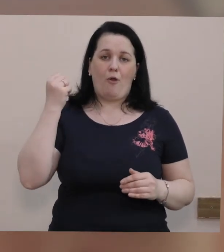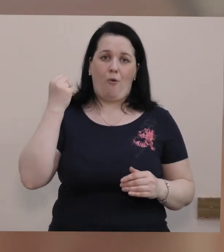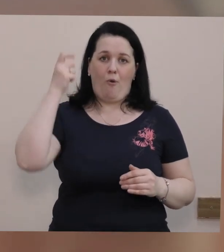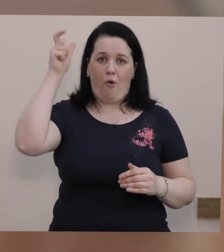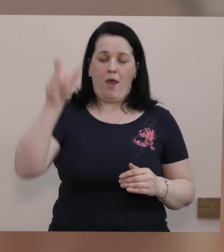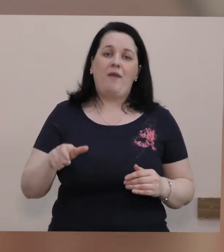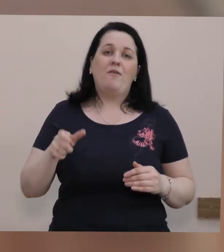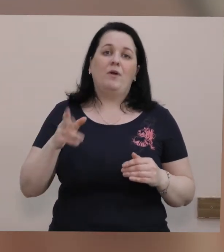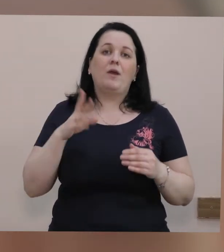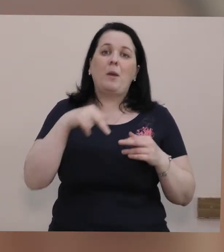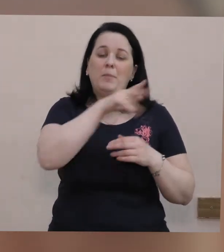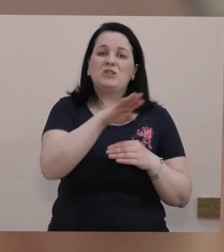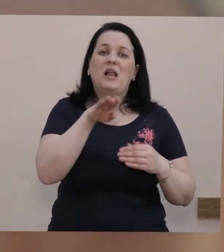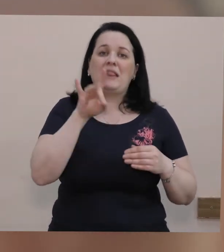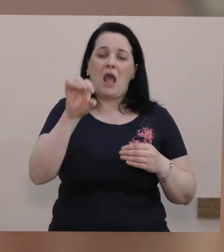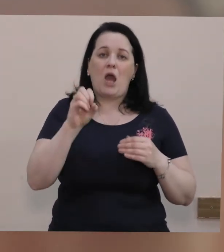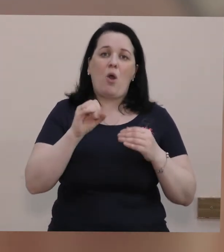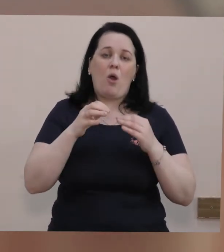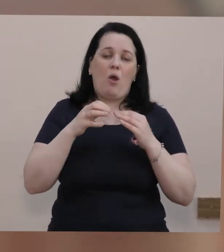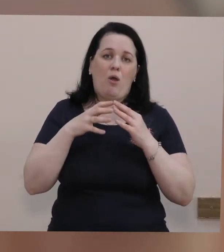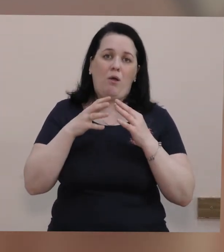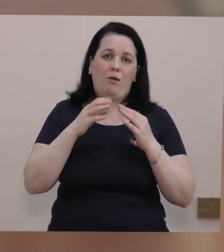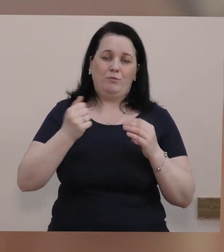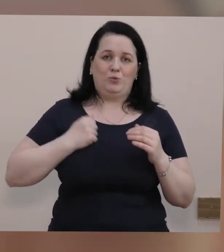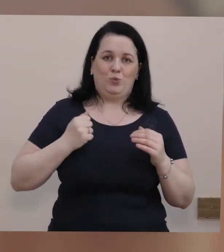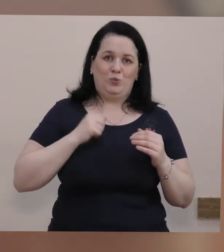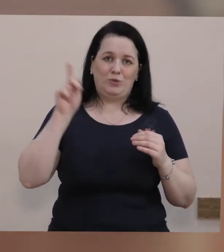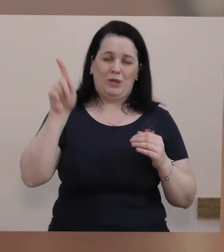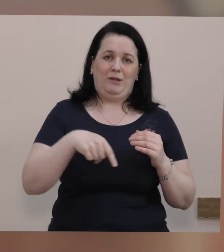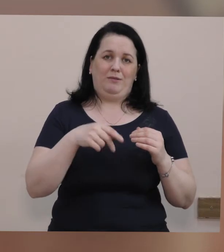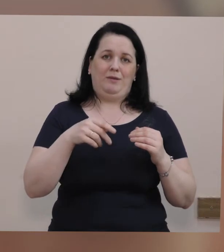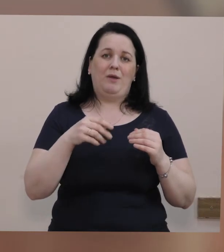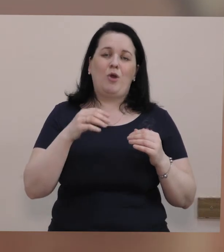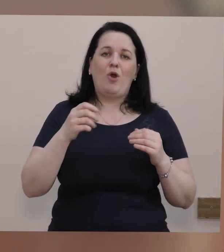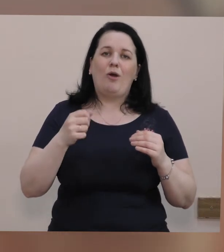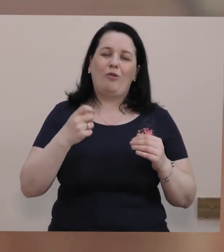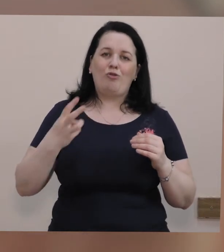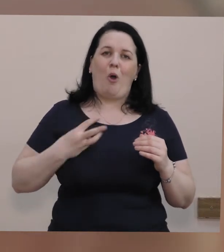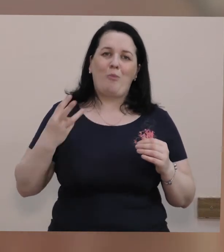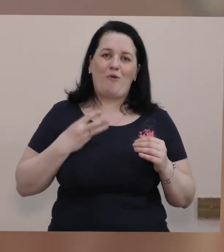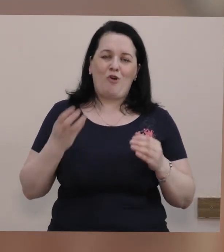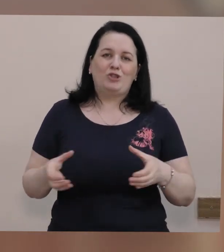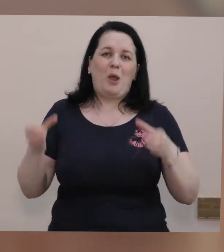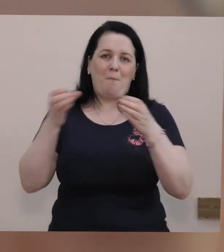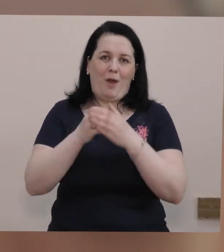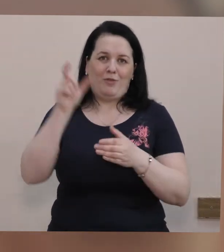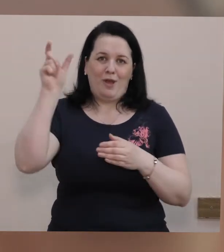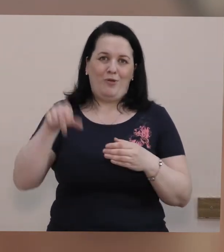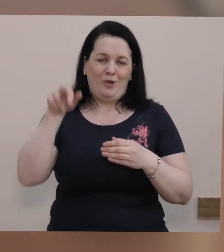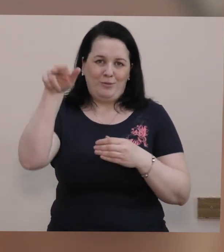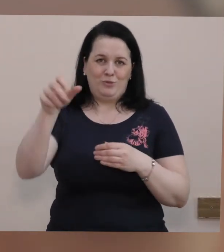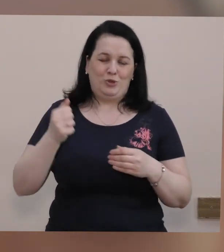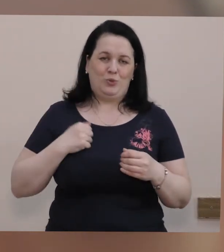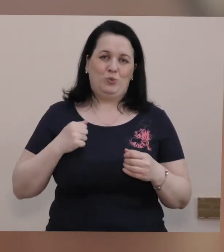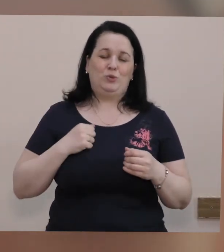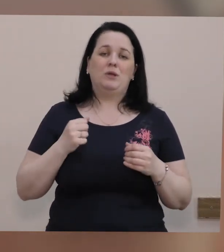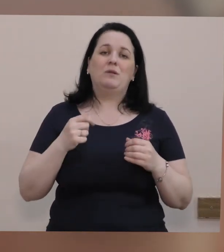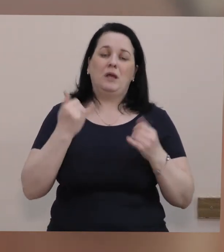служити в Збройні сили України, в тероборону, також в добровольчі батальйони. Зараз